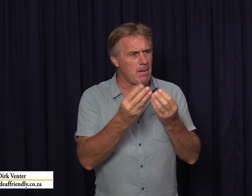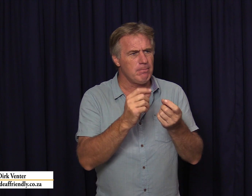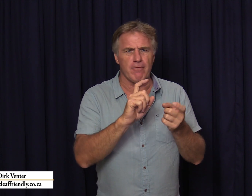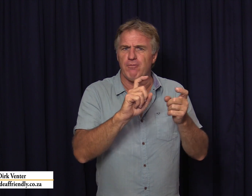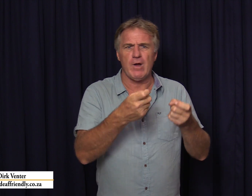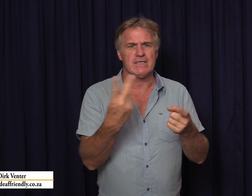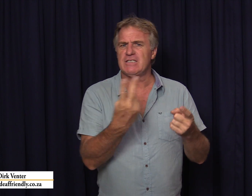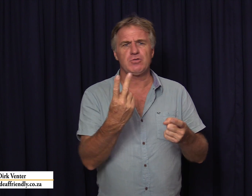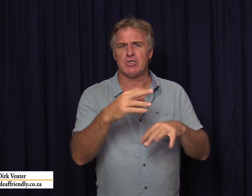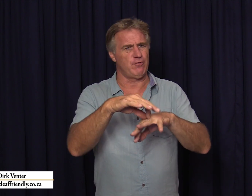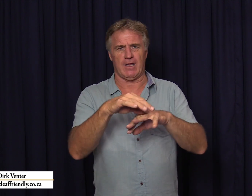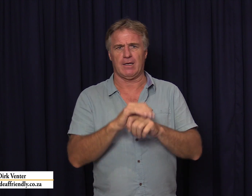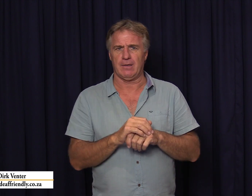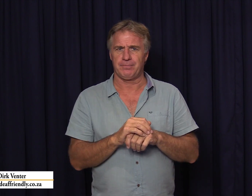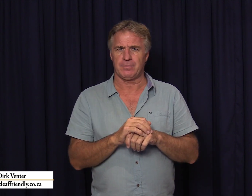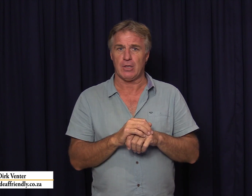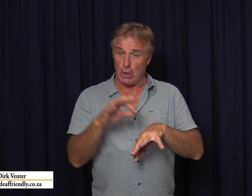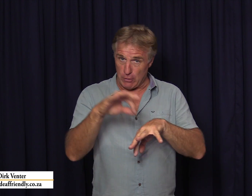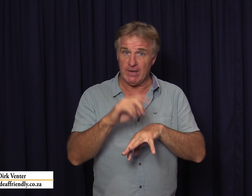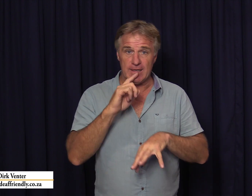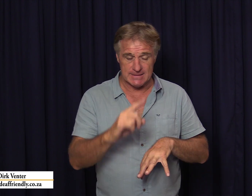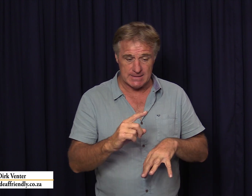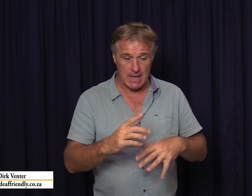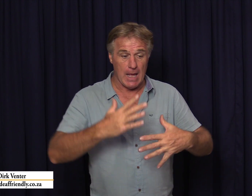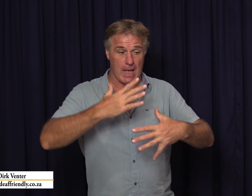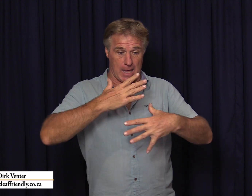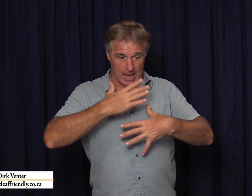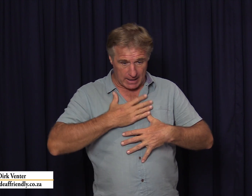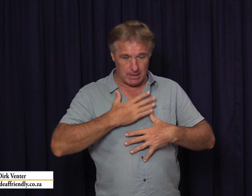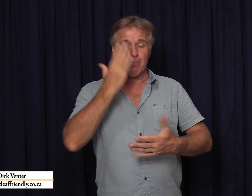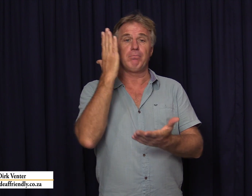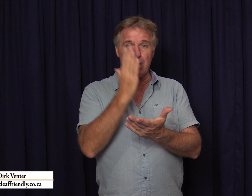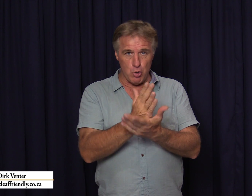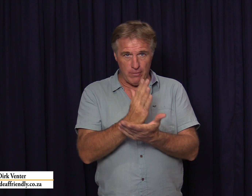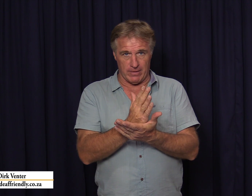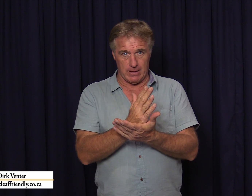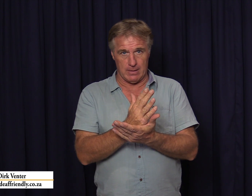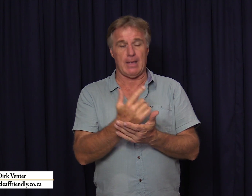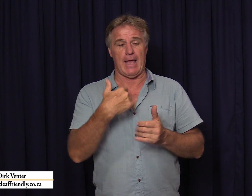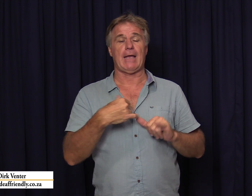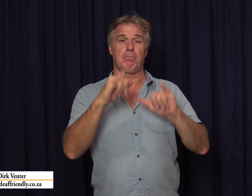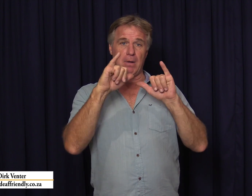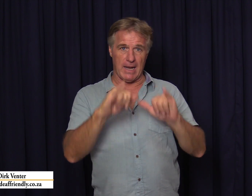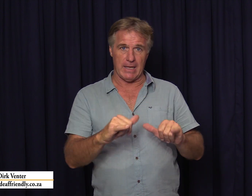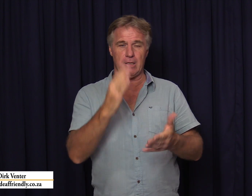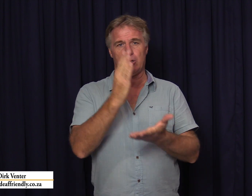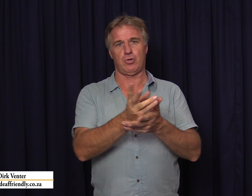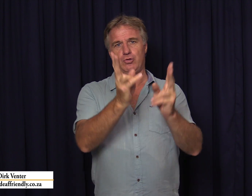saamwoon is nie soos huwelik nie huwelik is ek beloof ek bly tot